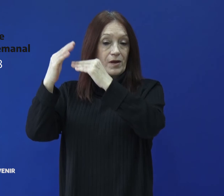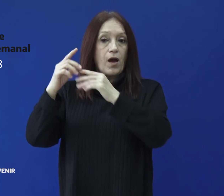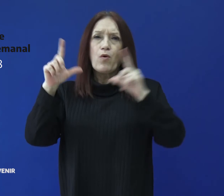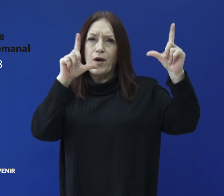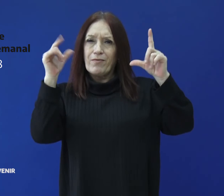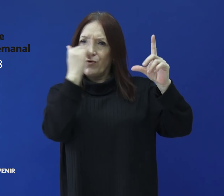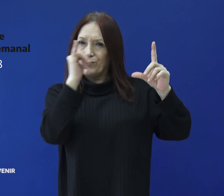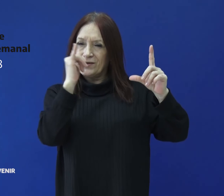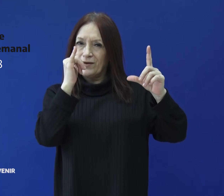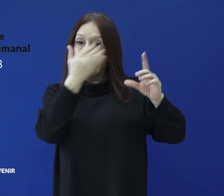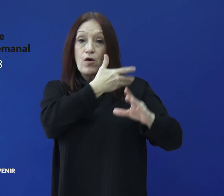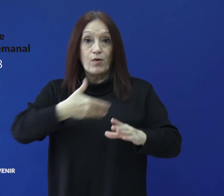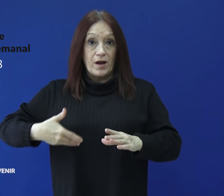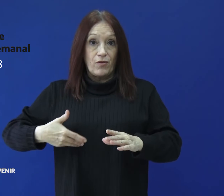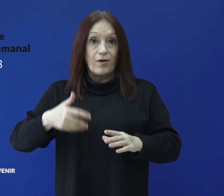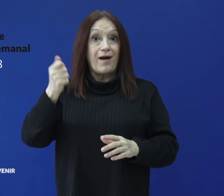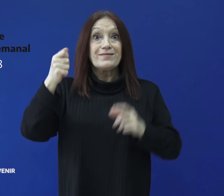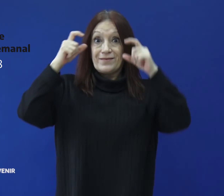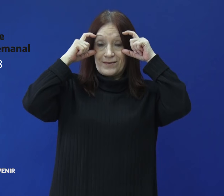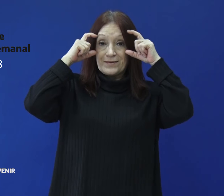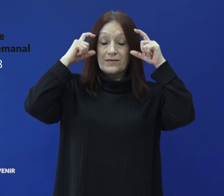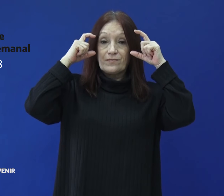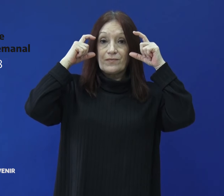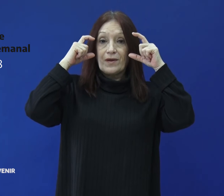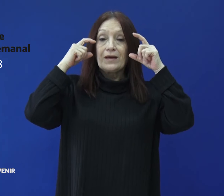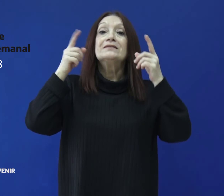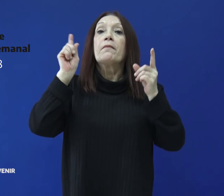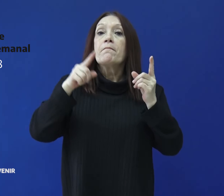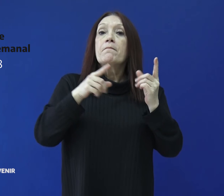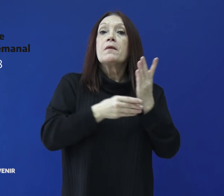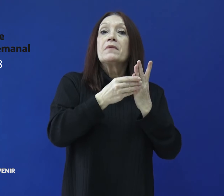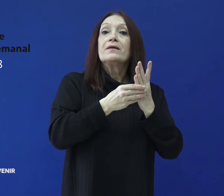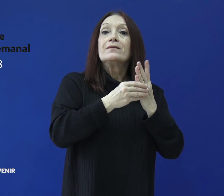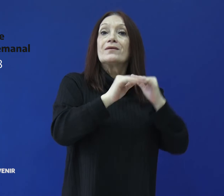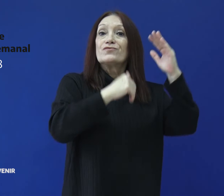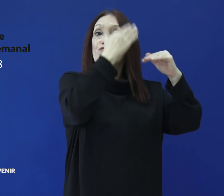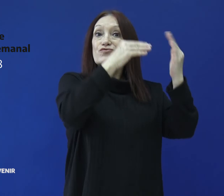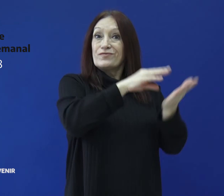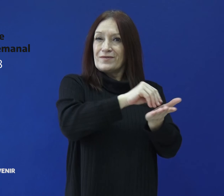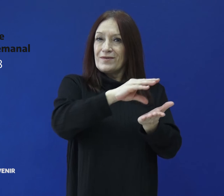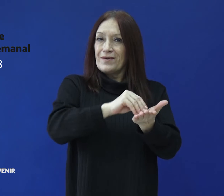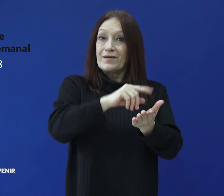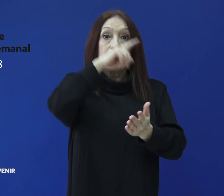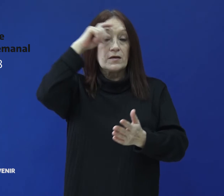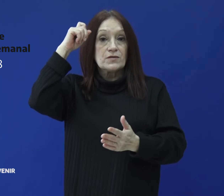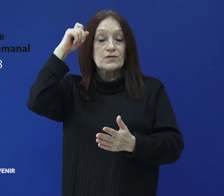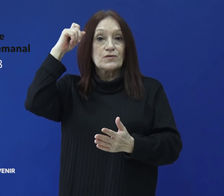videoconferencia, la Gobernadora Alicia Kirchner y la Ministra de Desarrollo Territorial y Hábitat de la Nación,